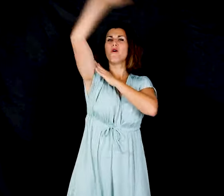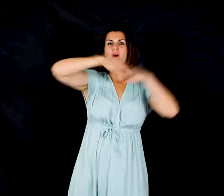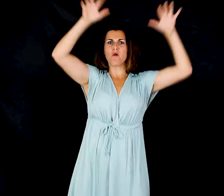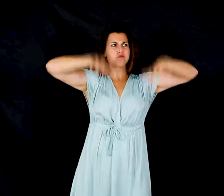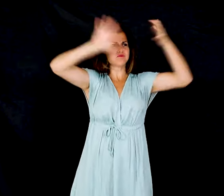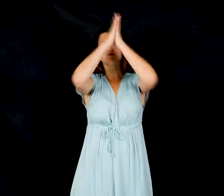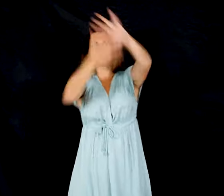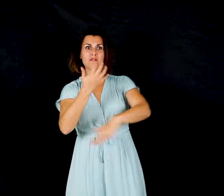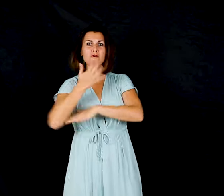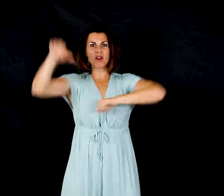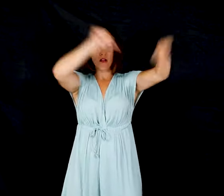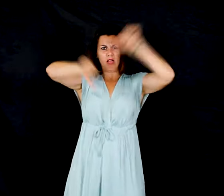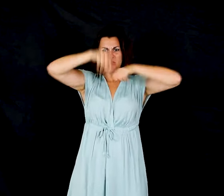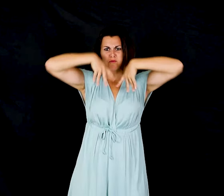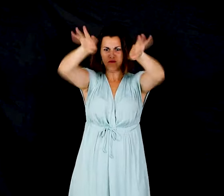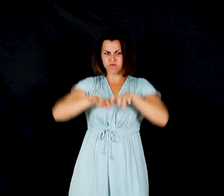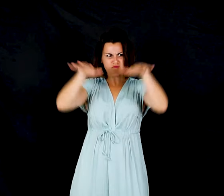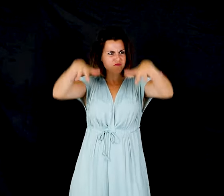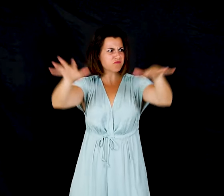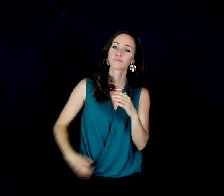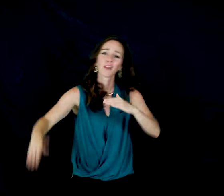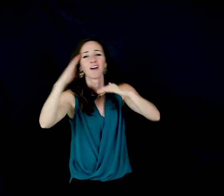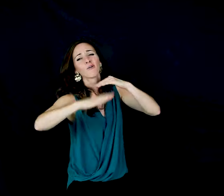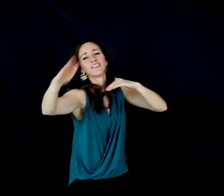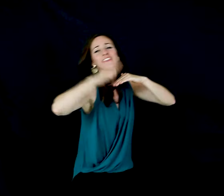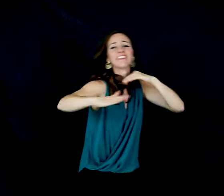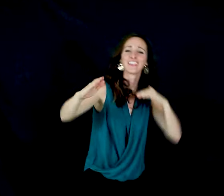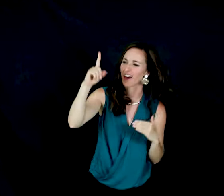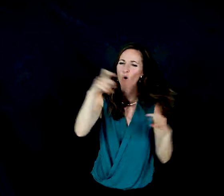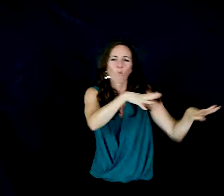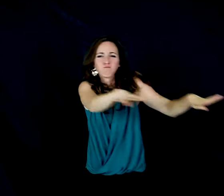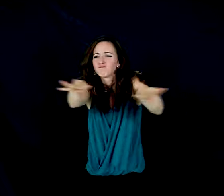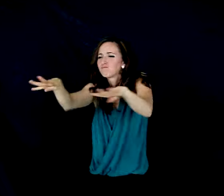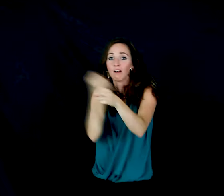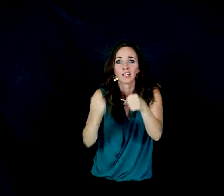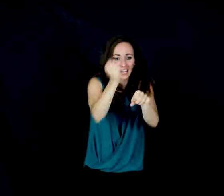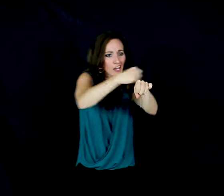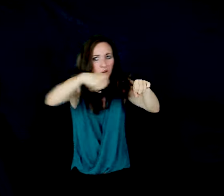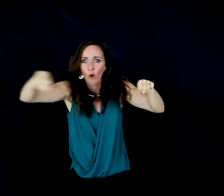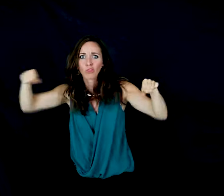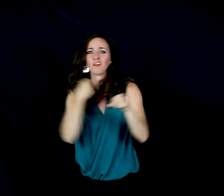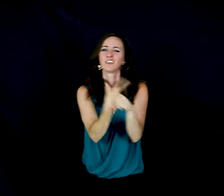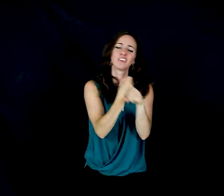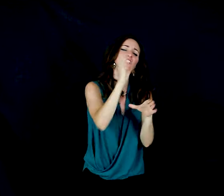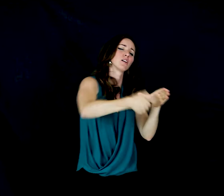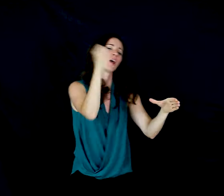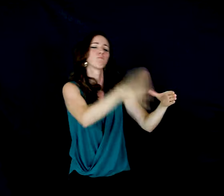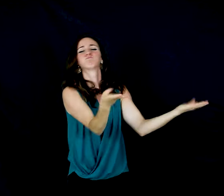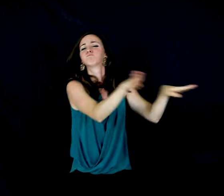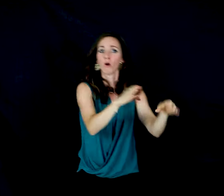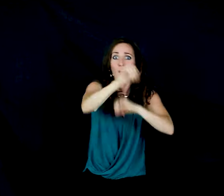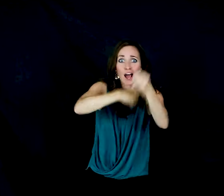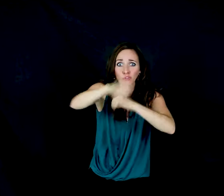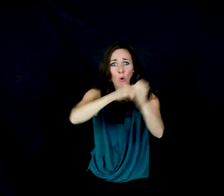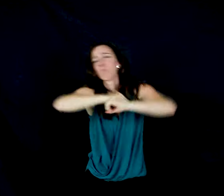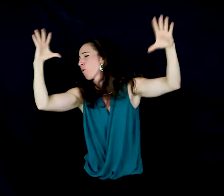Acidifier les pluies, le pesticide à l'eau Mouiller le désert, créer des clones Enterrer nos déchets,